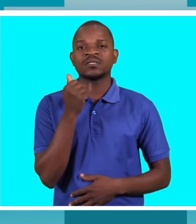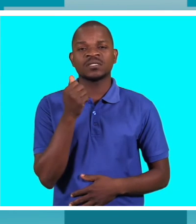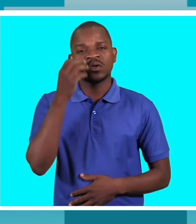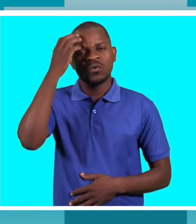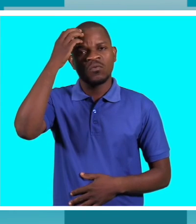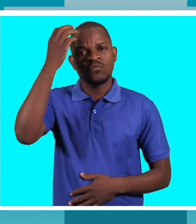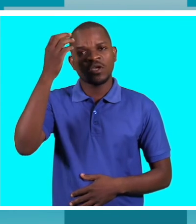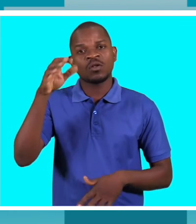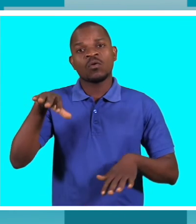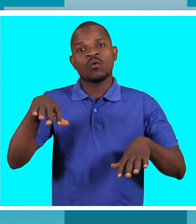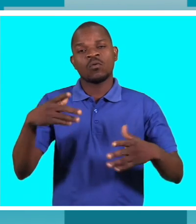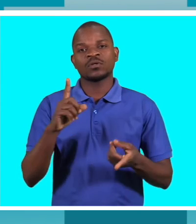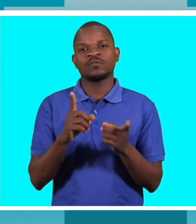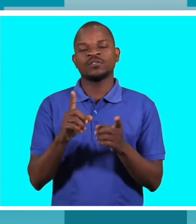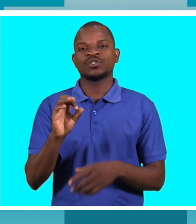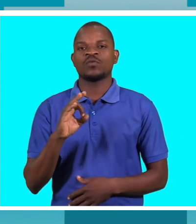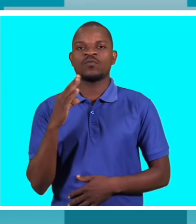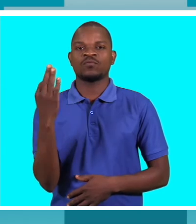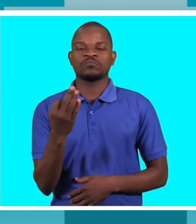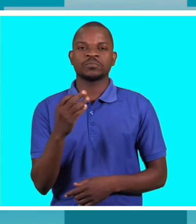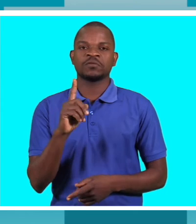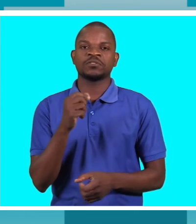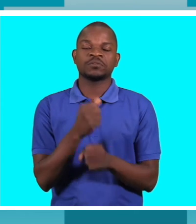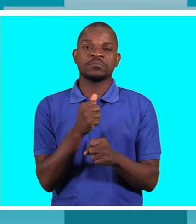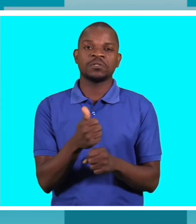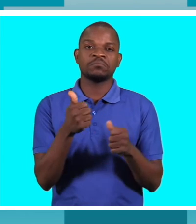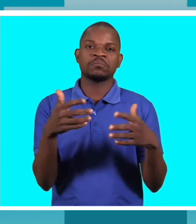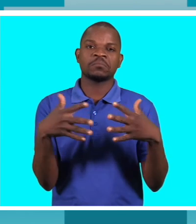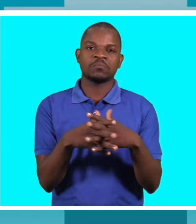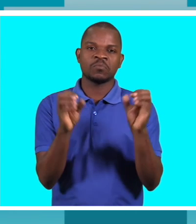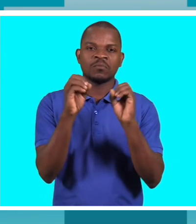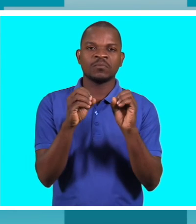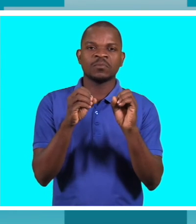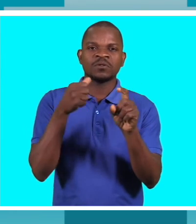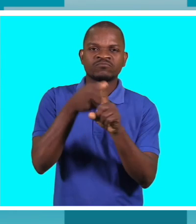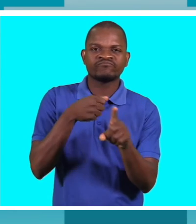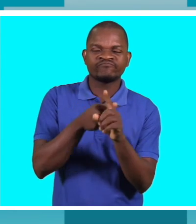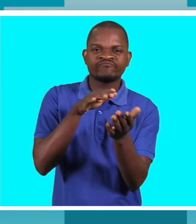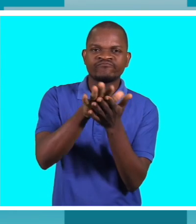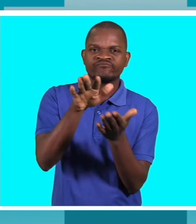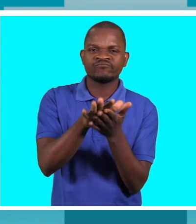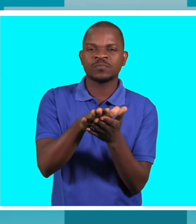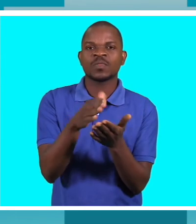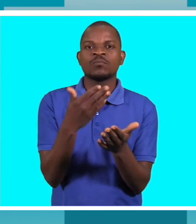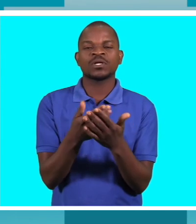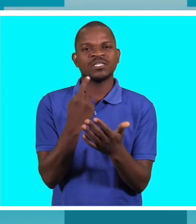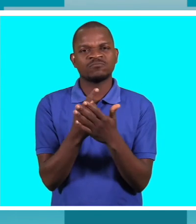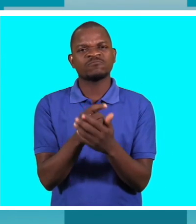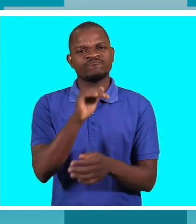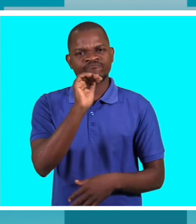está a fazer bom trabalho em termos da advocacia para aqui mexer toda hora a sociedade civil o próprio